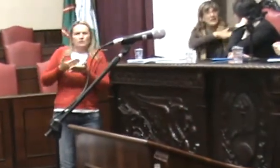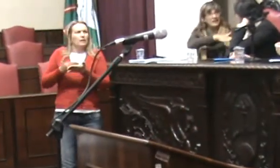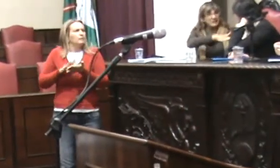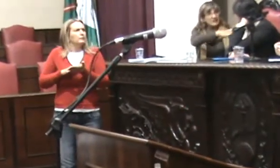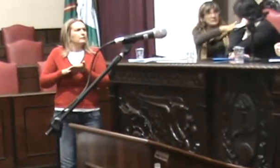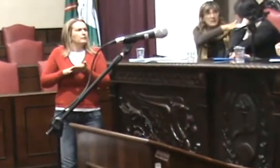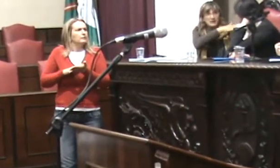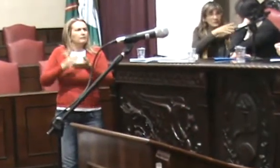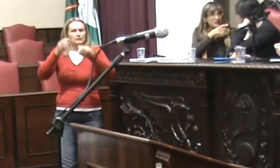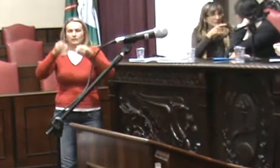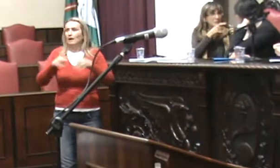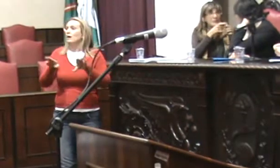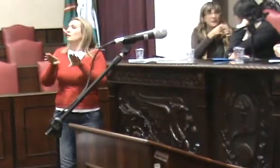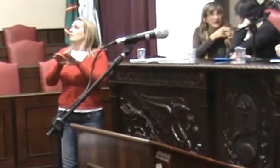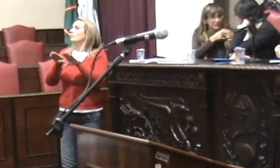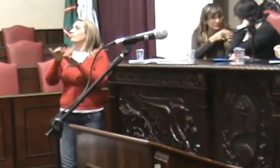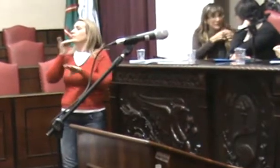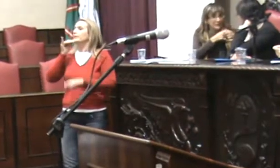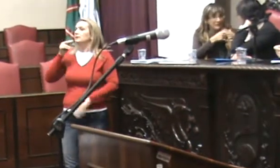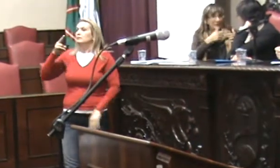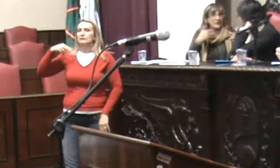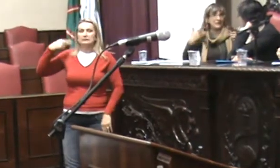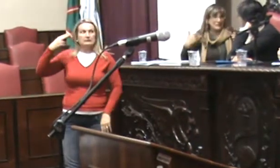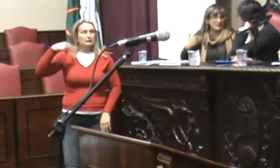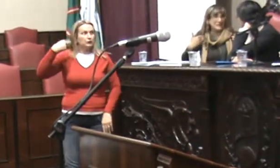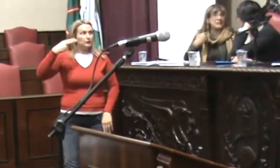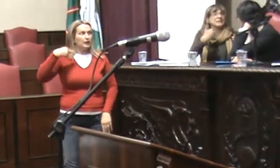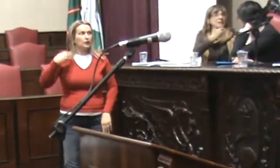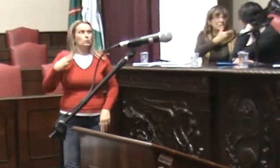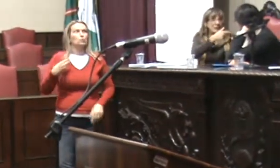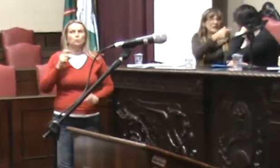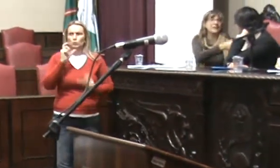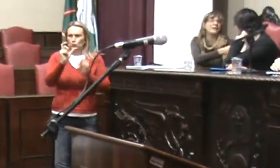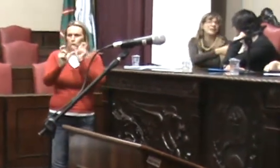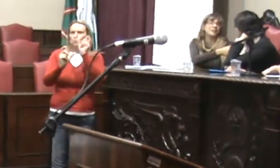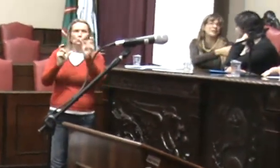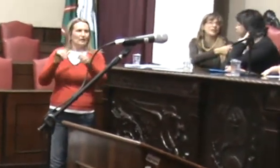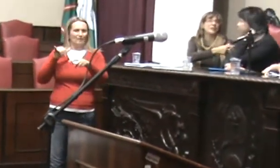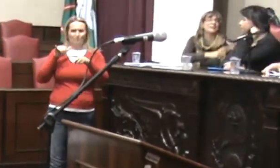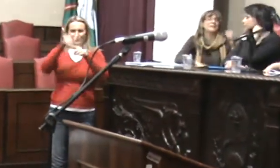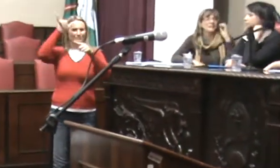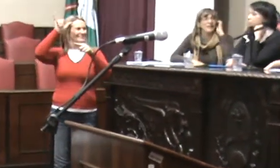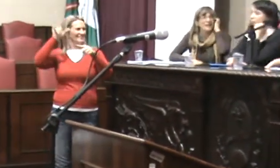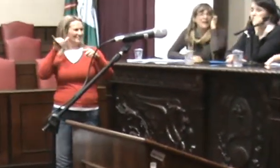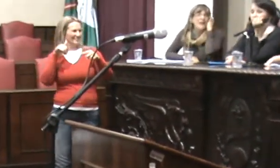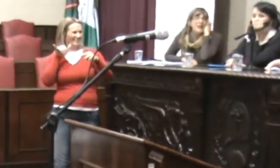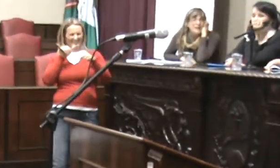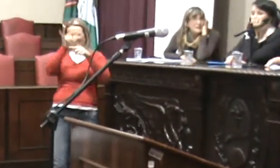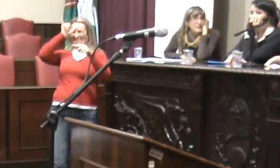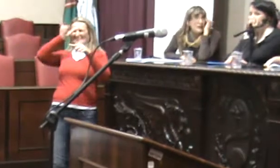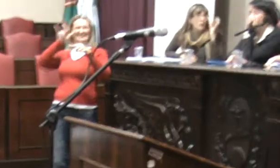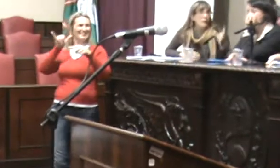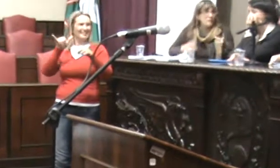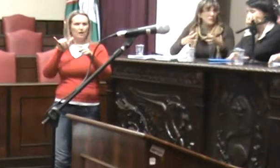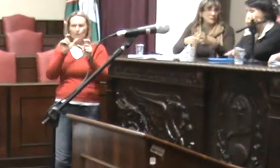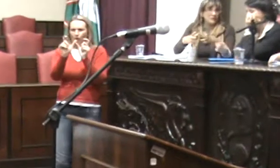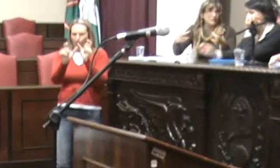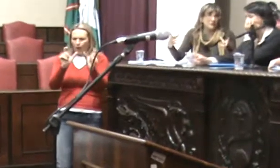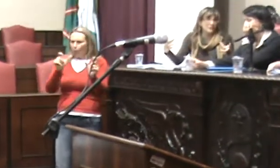outra. Sabe? Não vou entrar aqui no detalhe. Mas, enfim, as palavras no direito têm uma conotação diferente